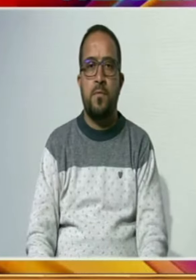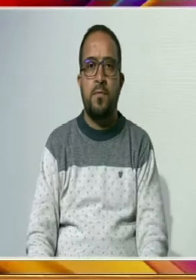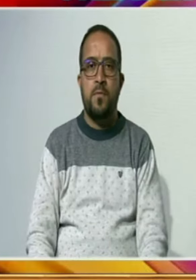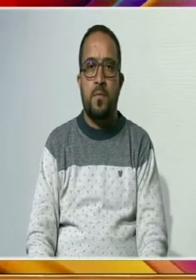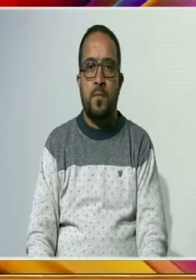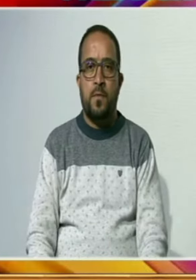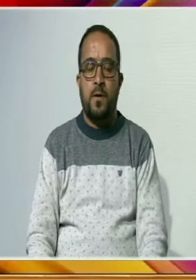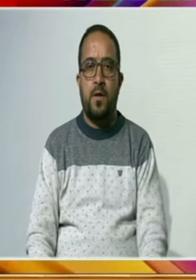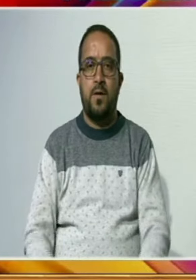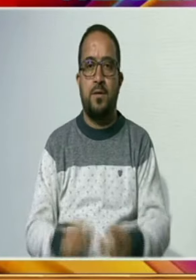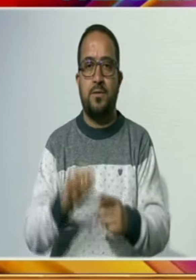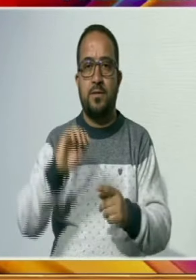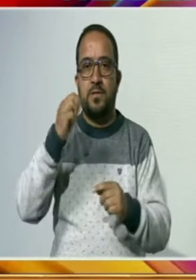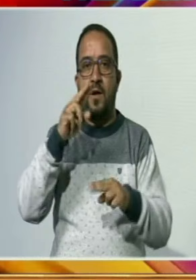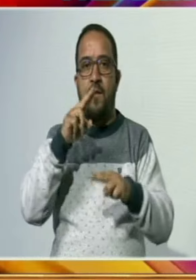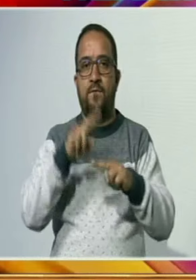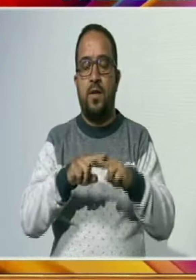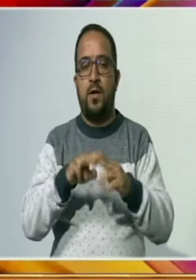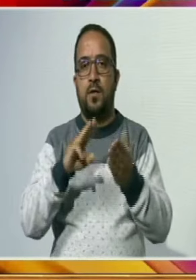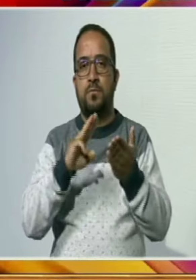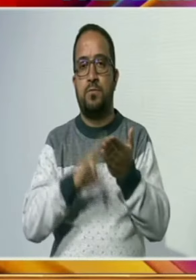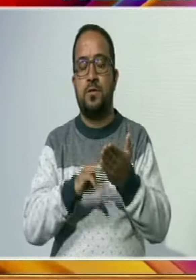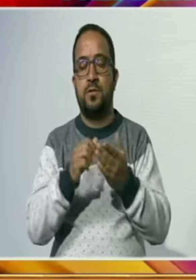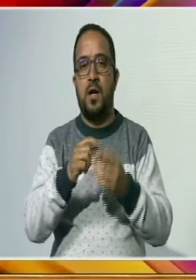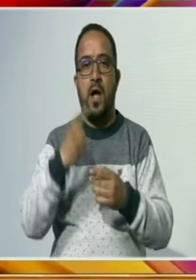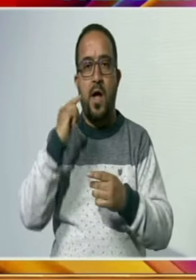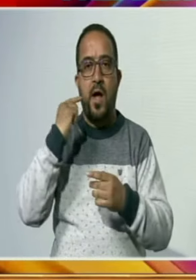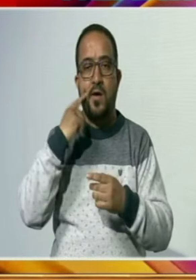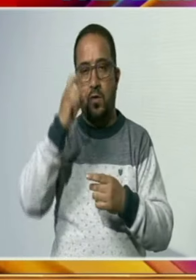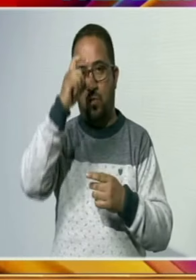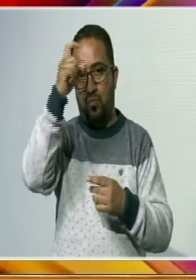وزارتی خارجانی اسرائیل اور ایران کے درمیان